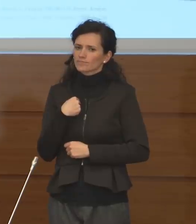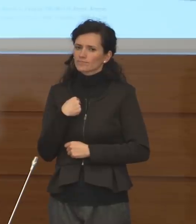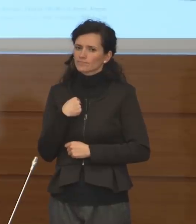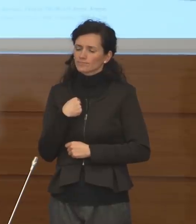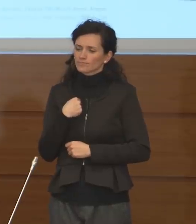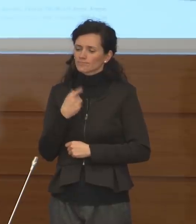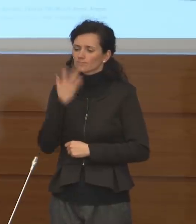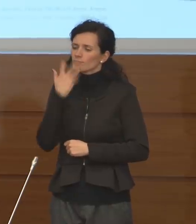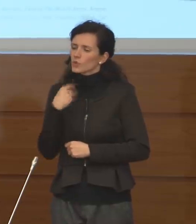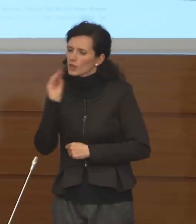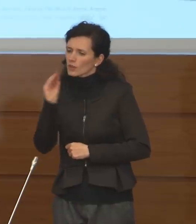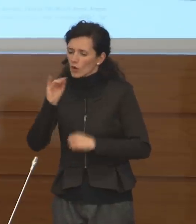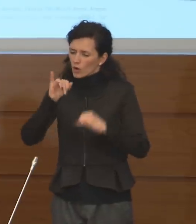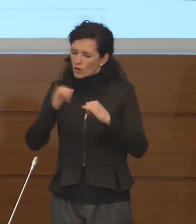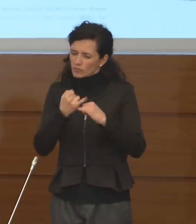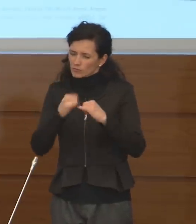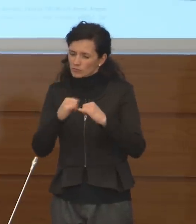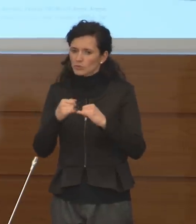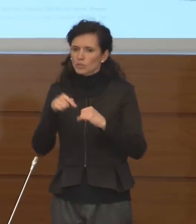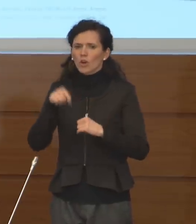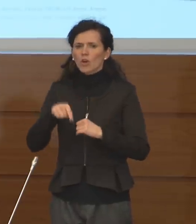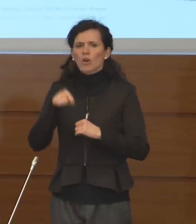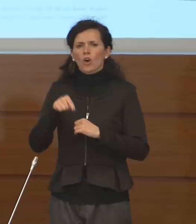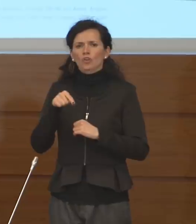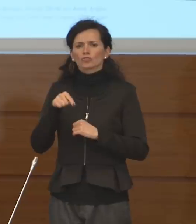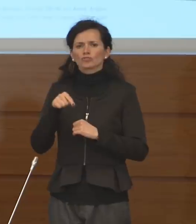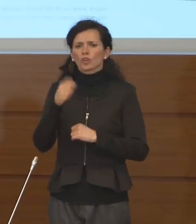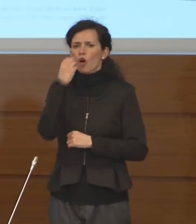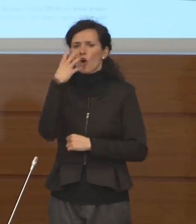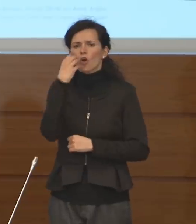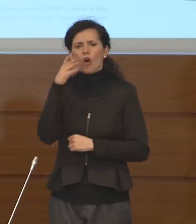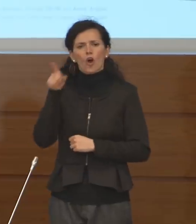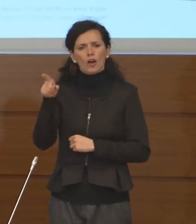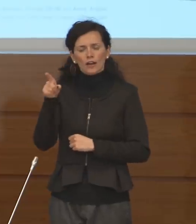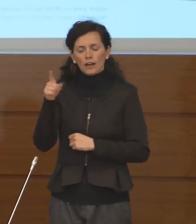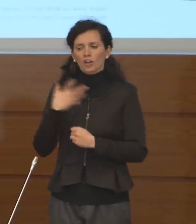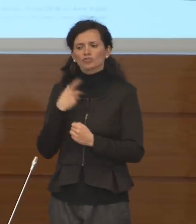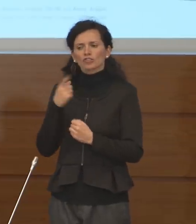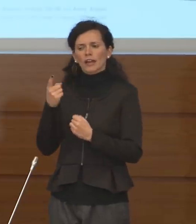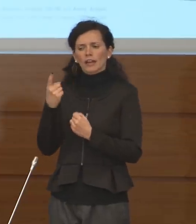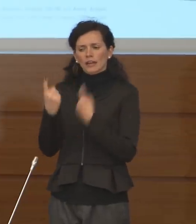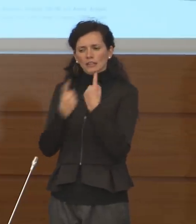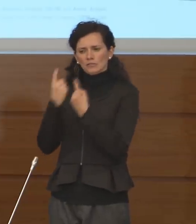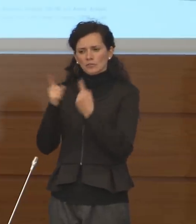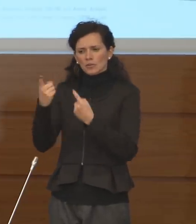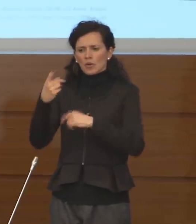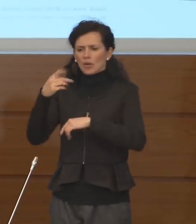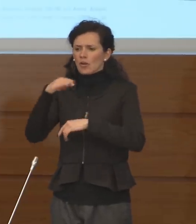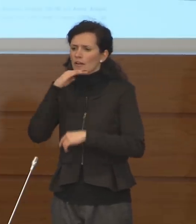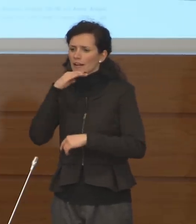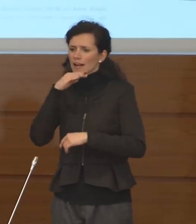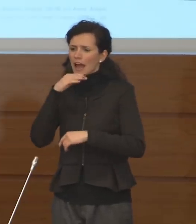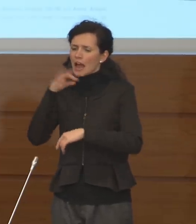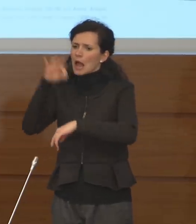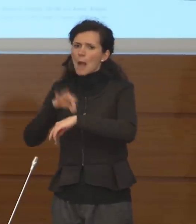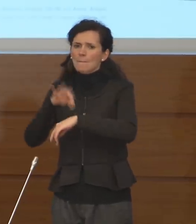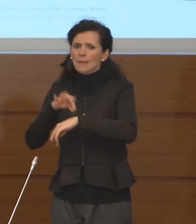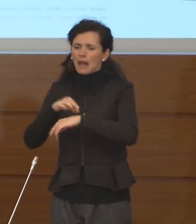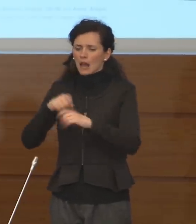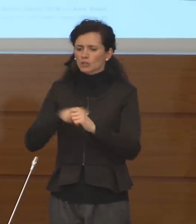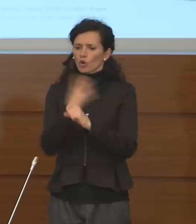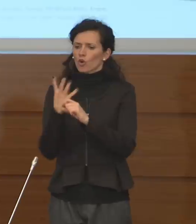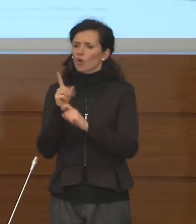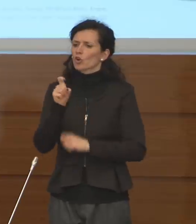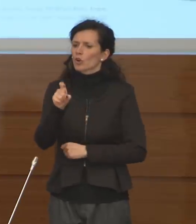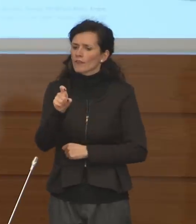Volevo fare una precisazione. Oggi a Hong Kong c'è un secondo caso di animale, nello specifico un cane ammalato di coronavirus. Mi dispiace che non